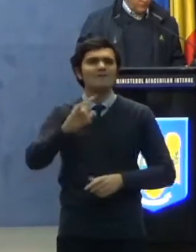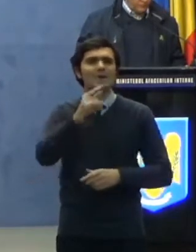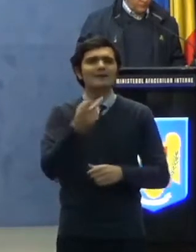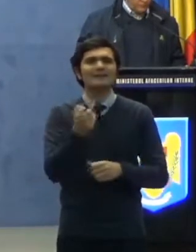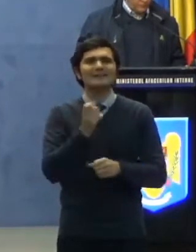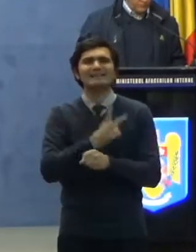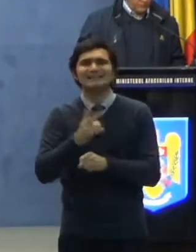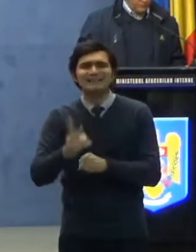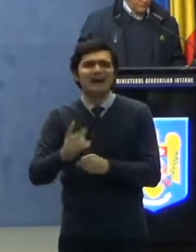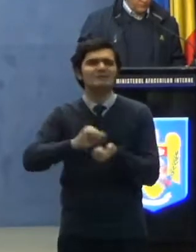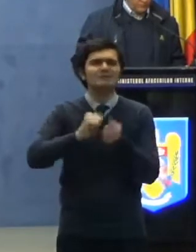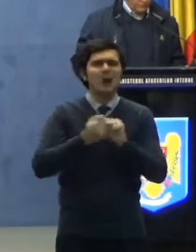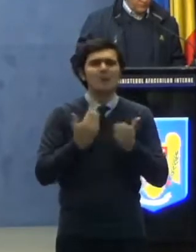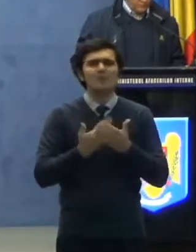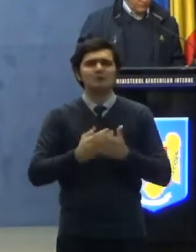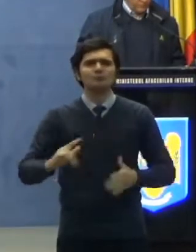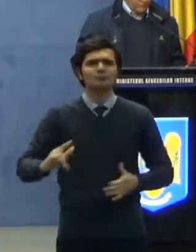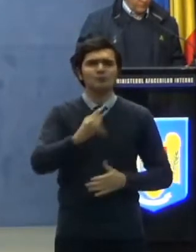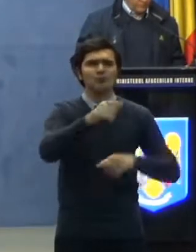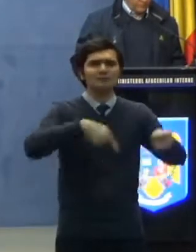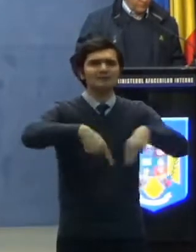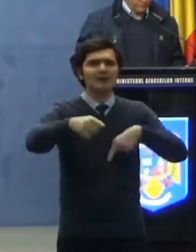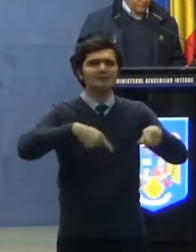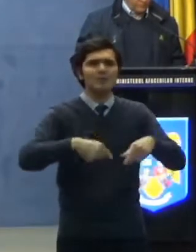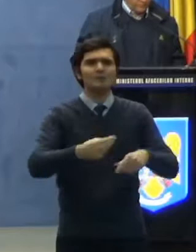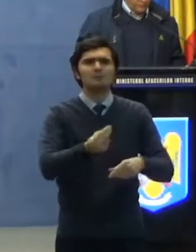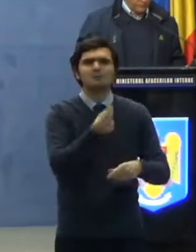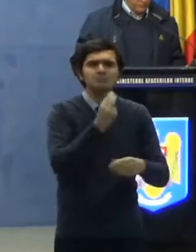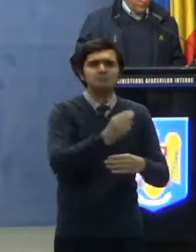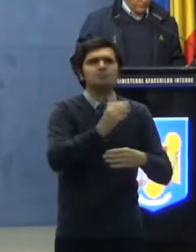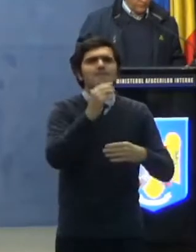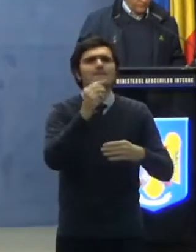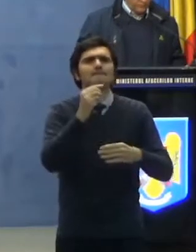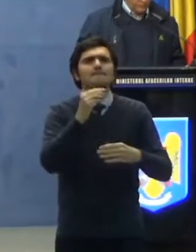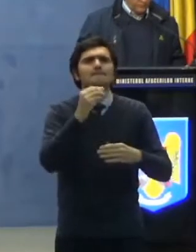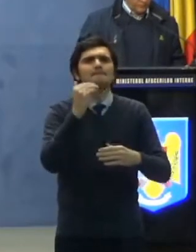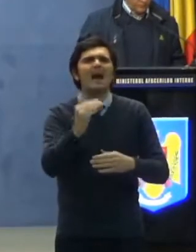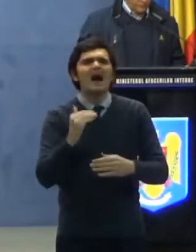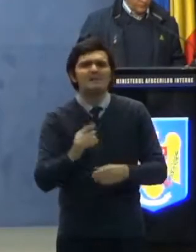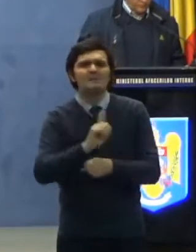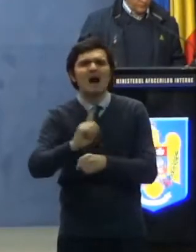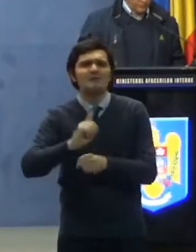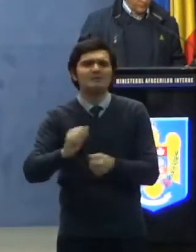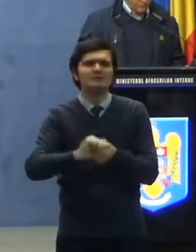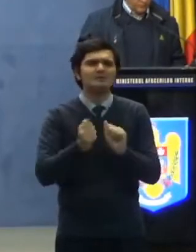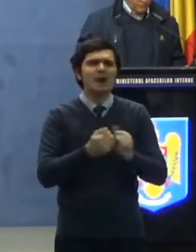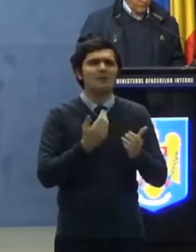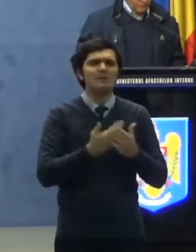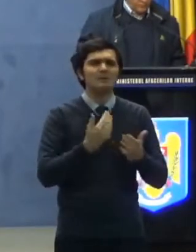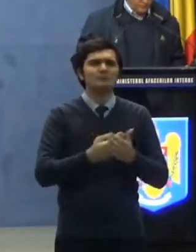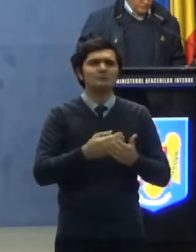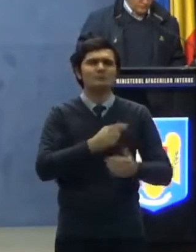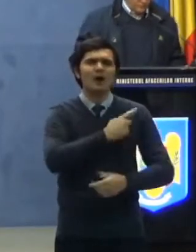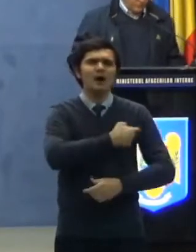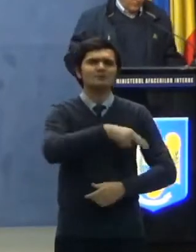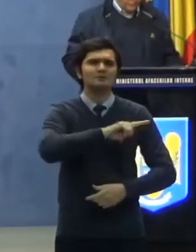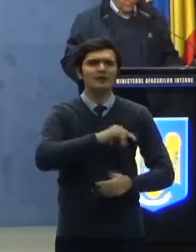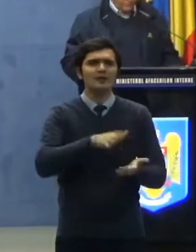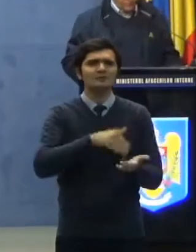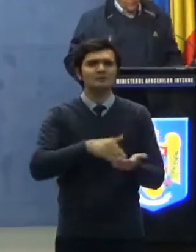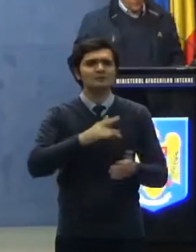transport marfă și corespondență umanitare sau care asigură servicii medicale de urgență, precum și